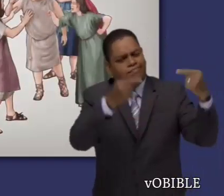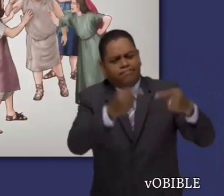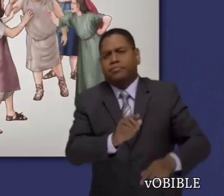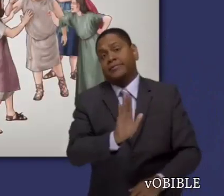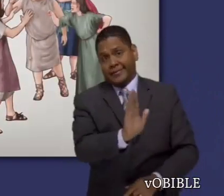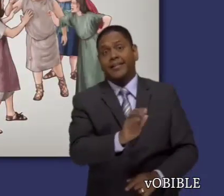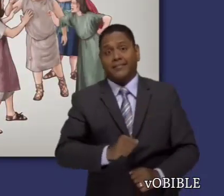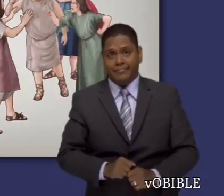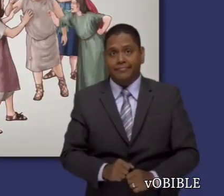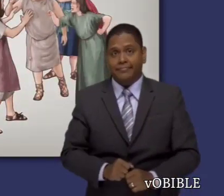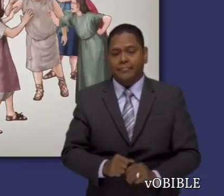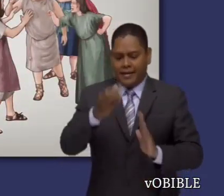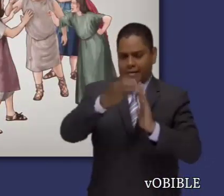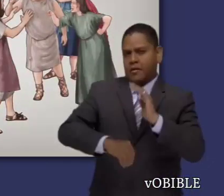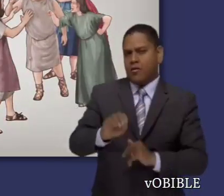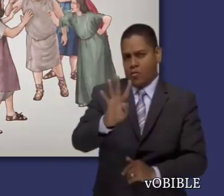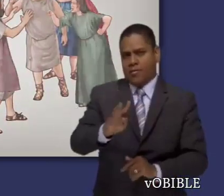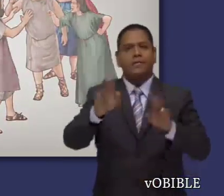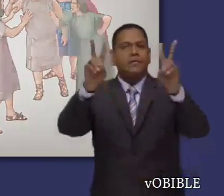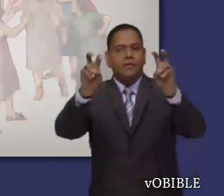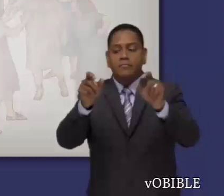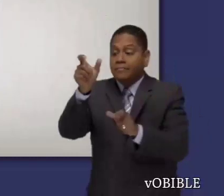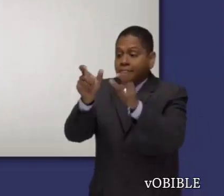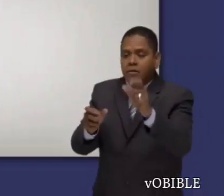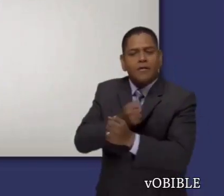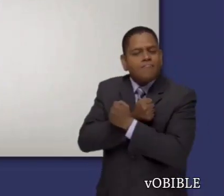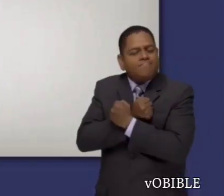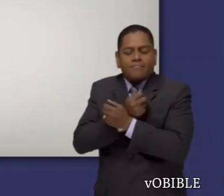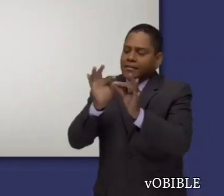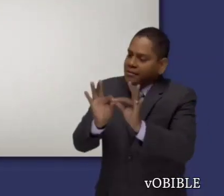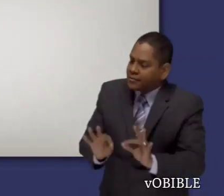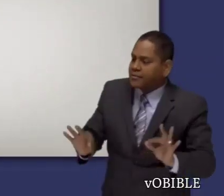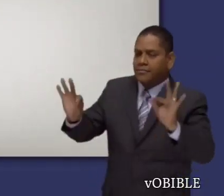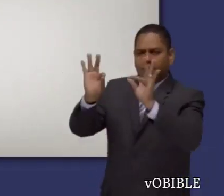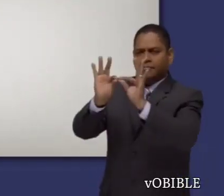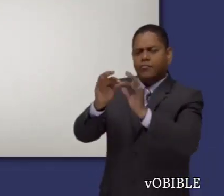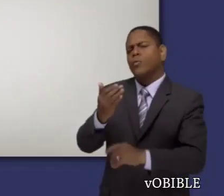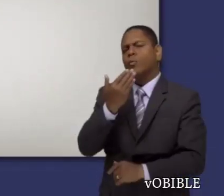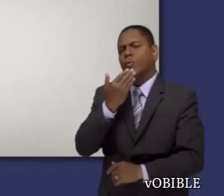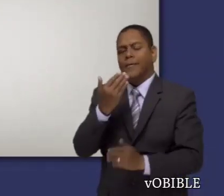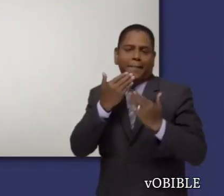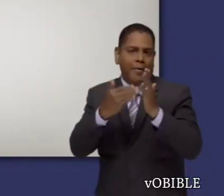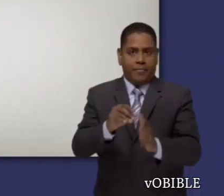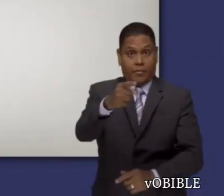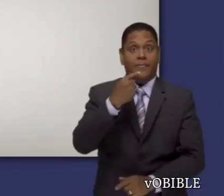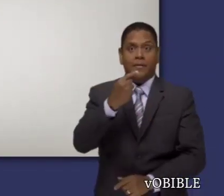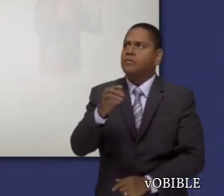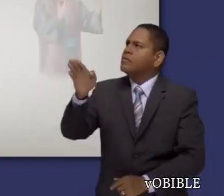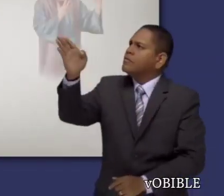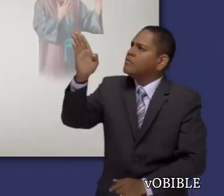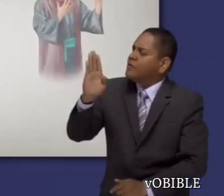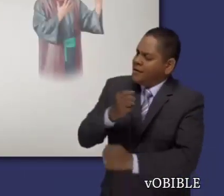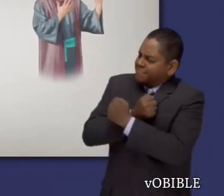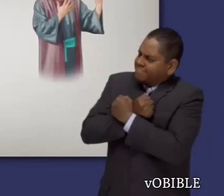como Caín, odian a sus hermanos. El capítulo cuatro sigue hablando del amor. En él, Juan